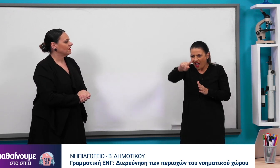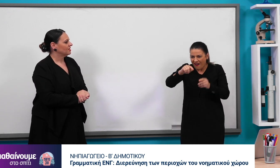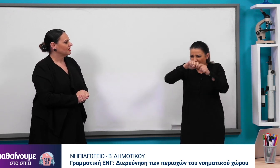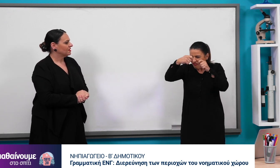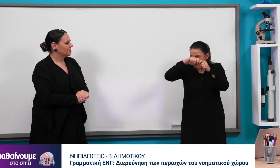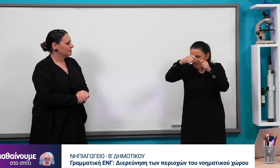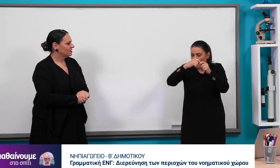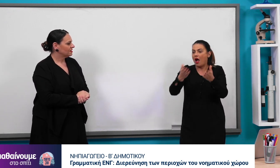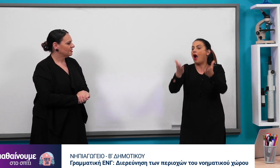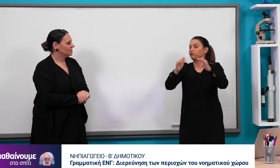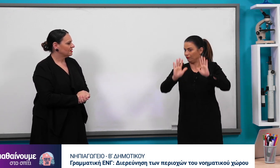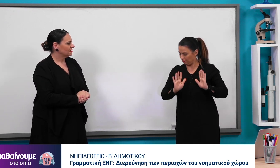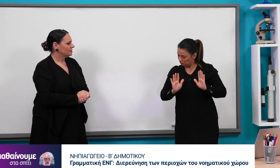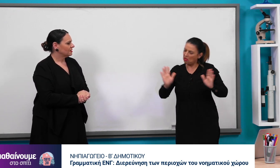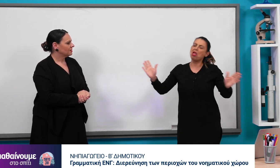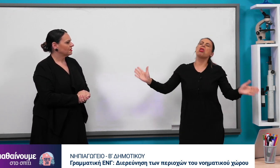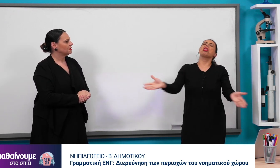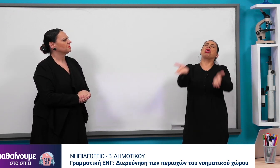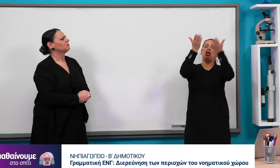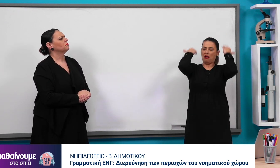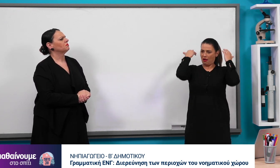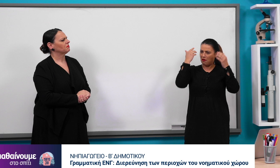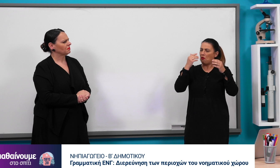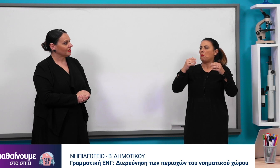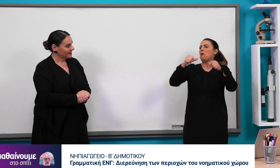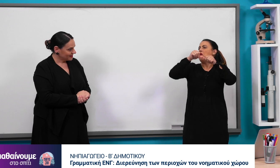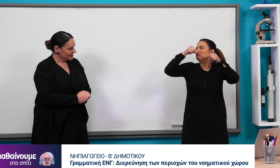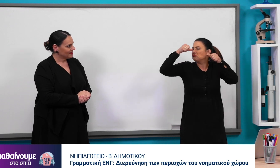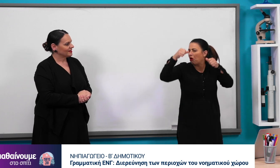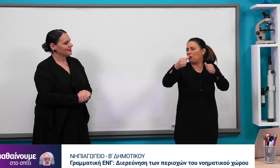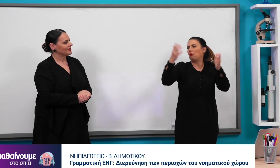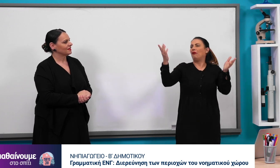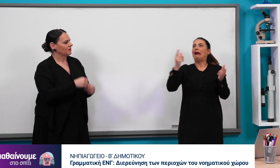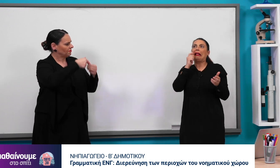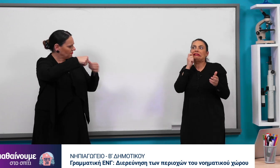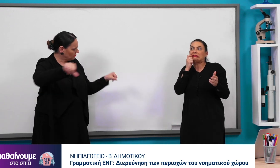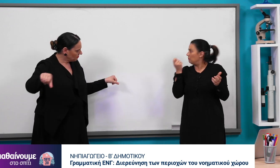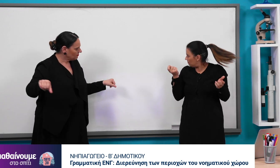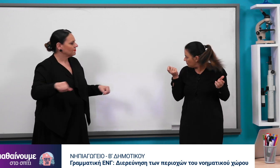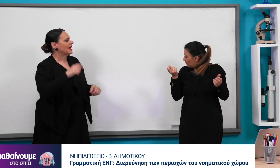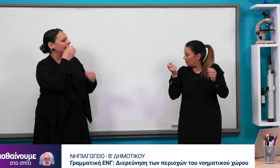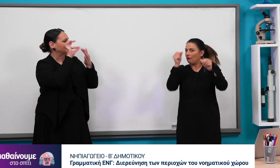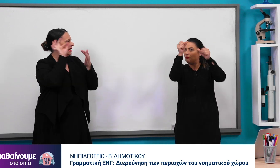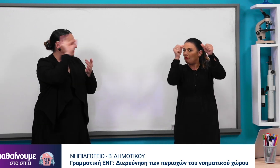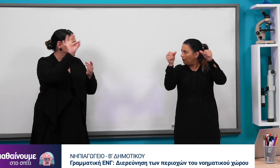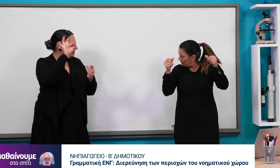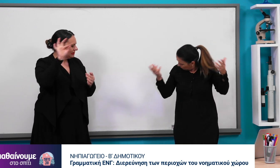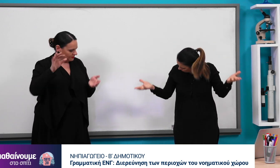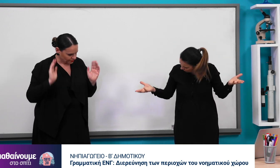Αν εσείς στο σπίτι δεν έχετε βέλκρο, που εμπειράζει μπορείτε να χρησιμοποιήσετε σε λοτέιπ, ακόμα και τσίχλα.